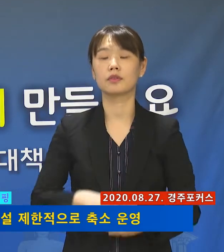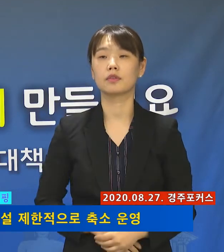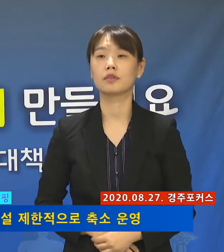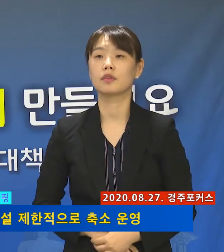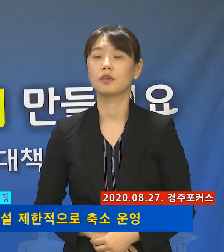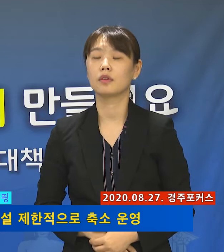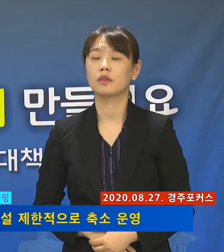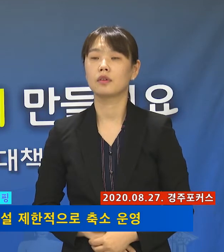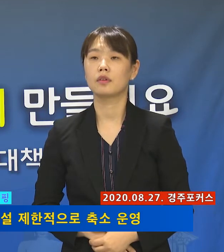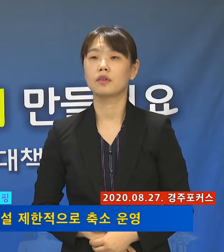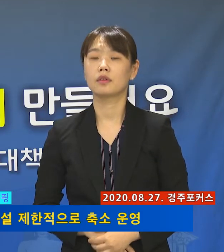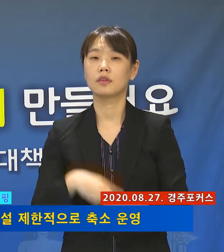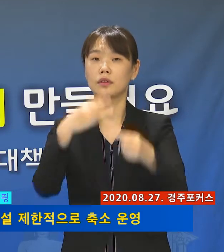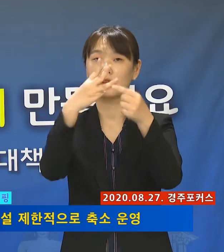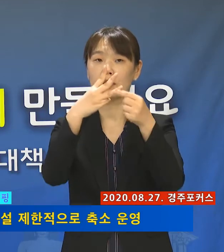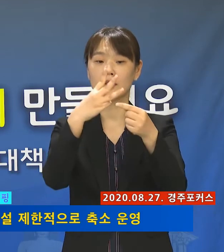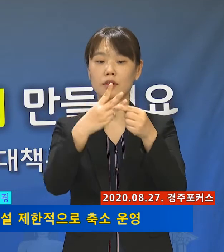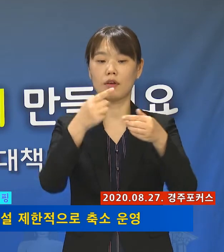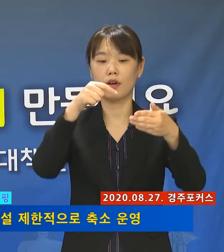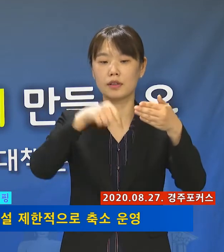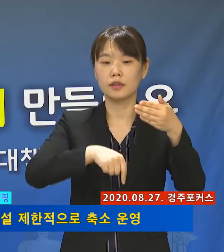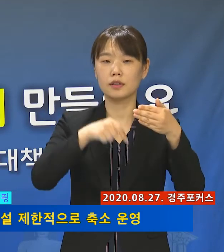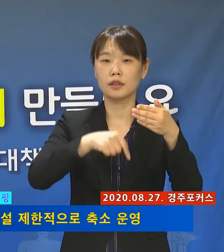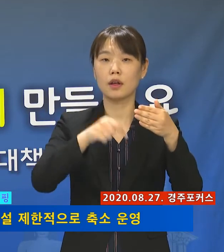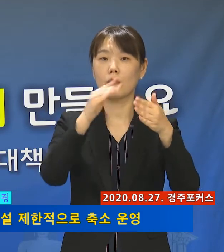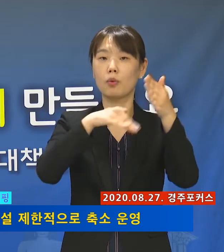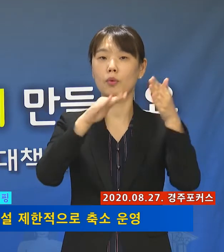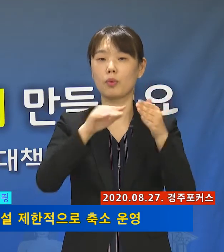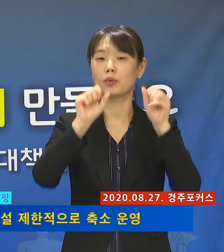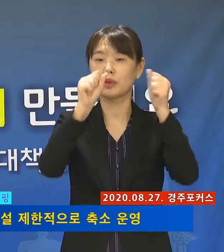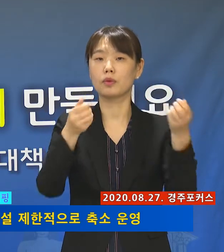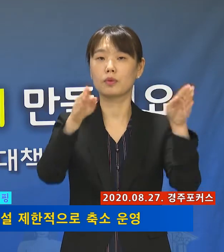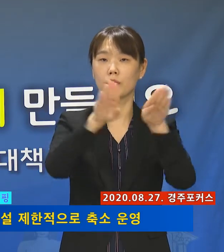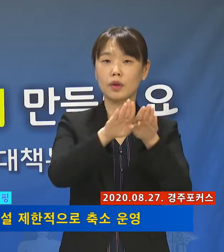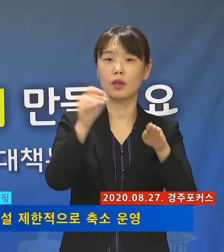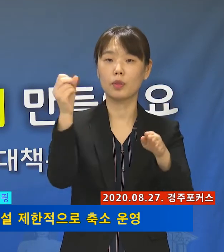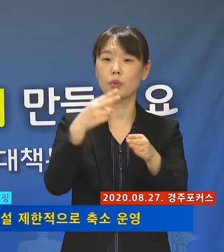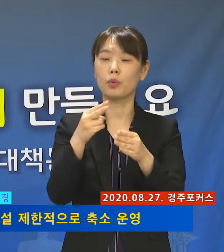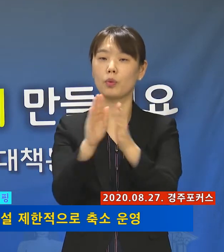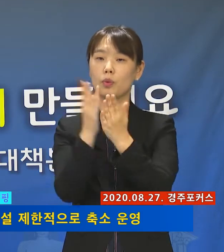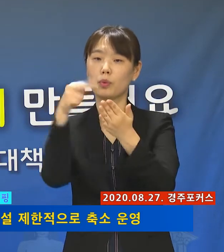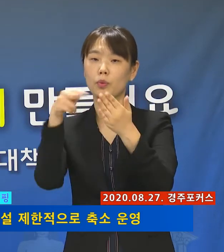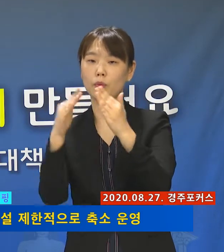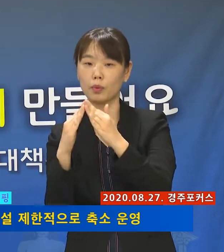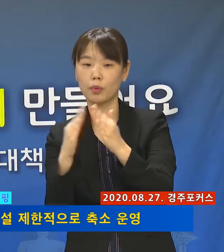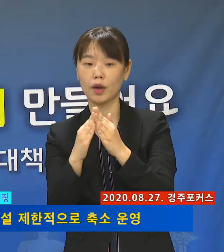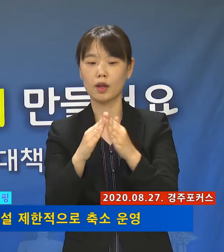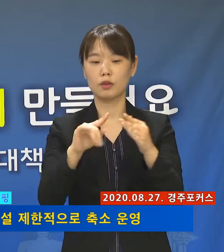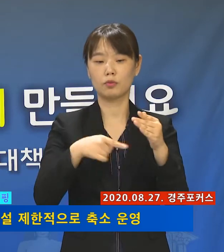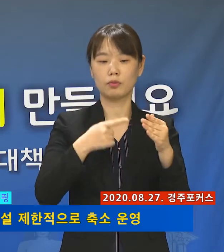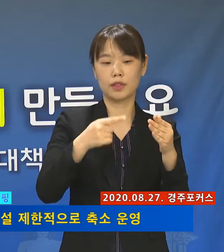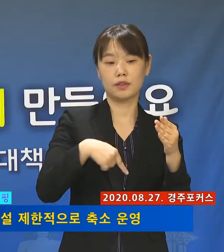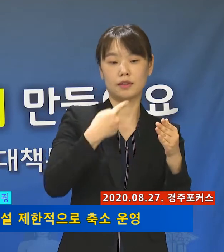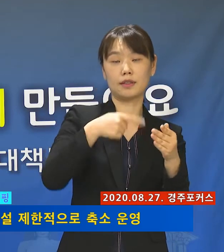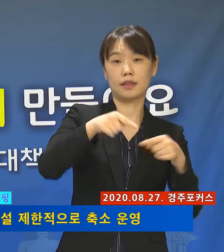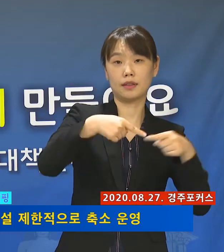셋째, 실내 공공체육시설, 도서관, 주민자치센터,